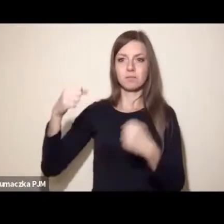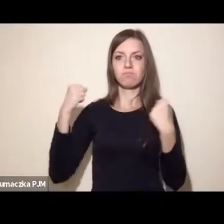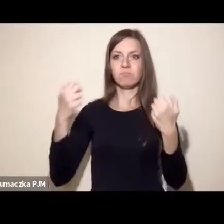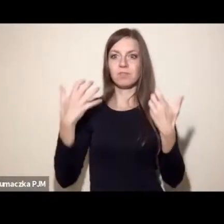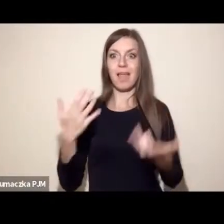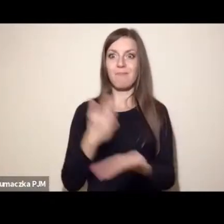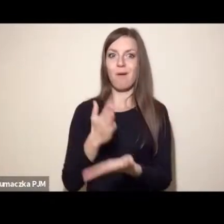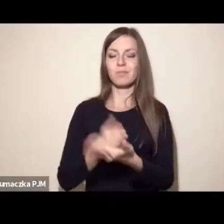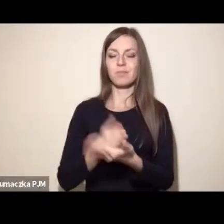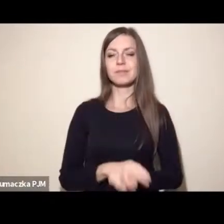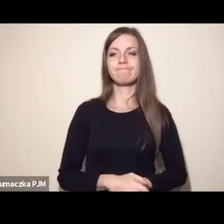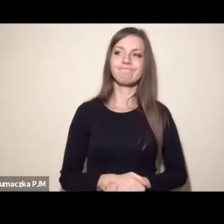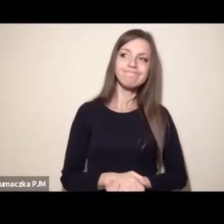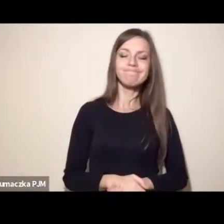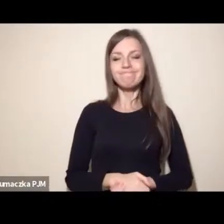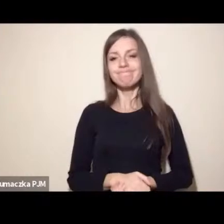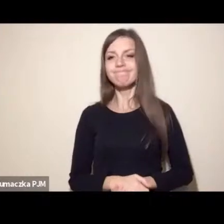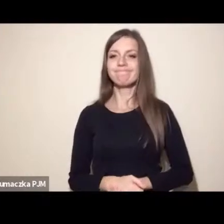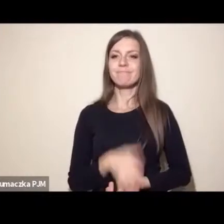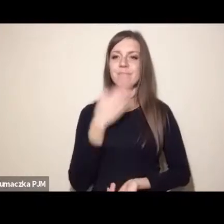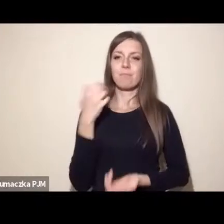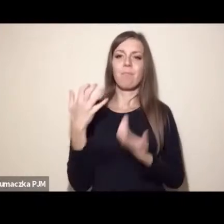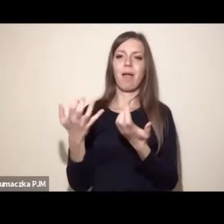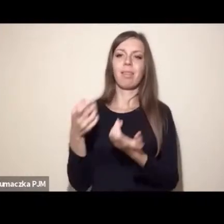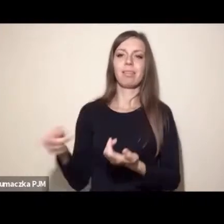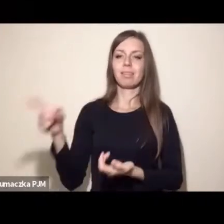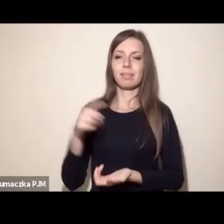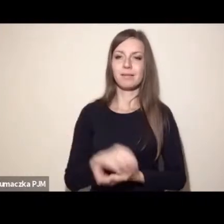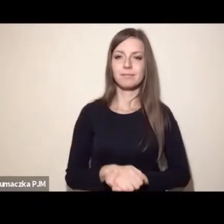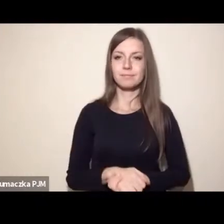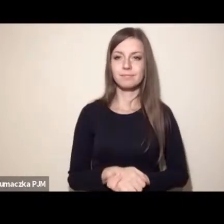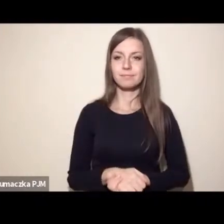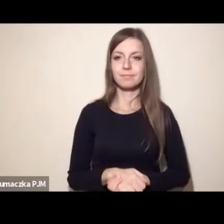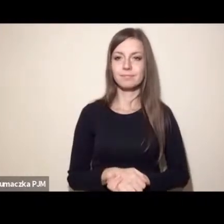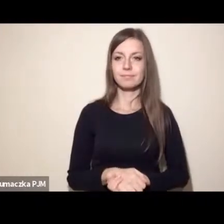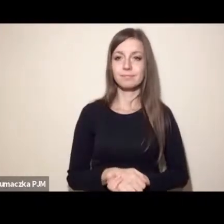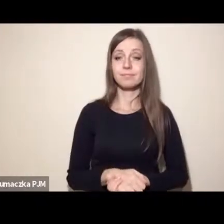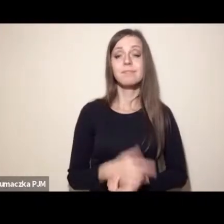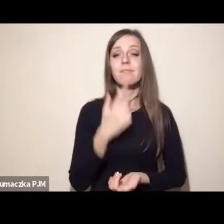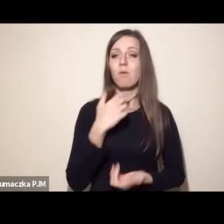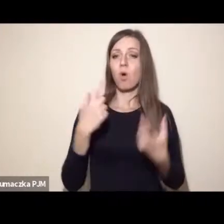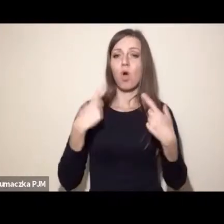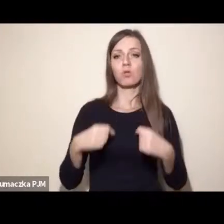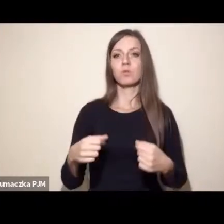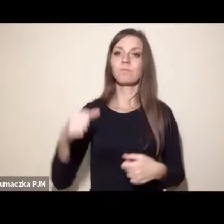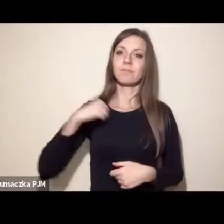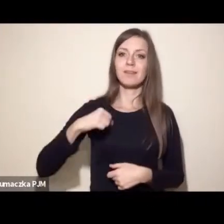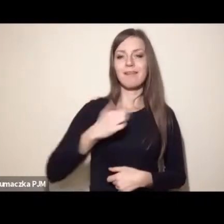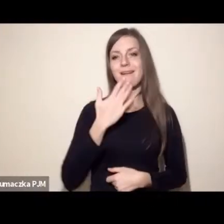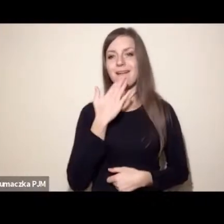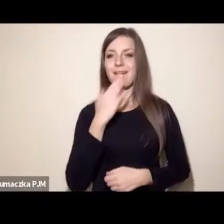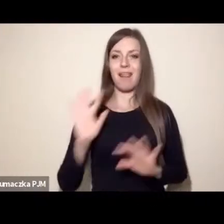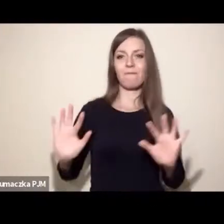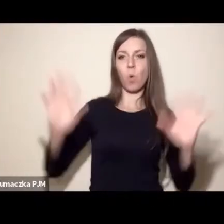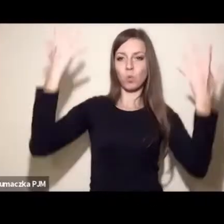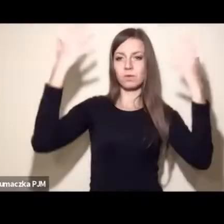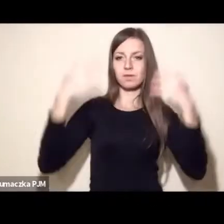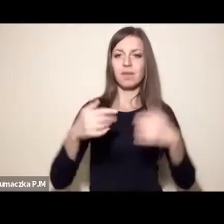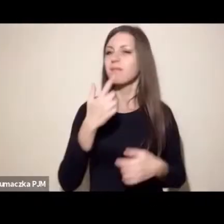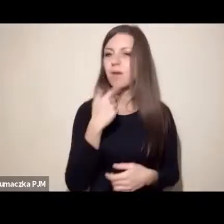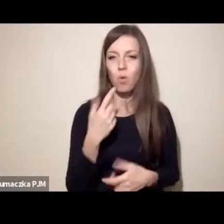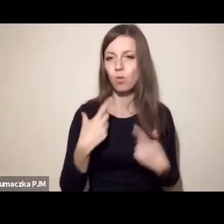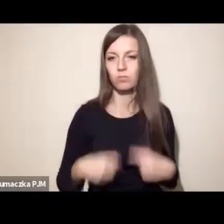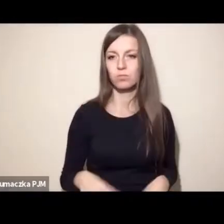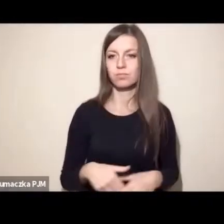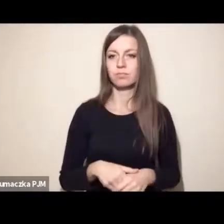zmiany. Otóż zbyt mało osób oczekuje tej rewolucji, czuje potrzebę takiej